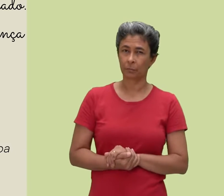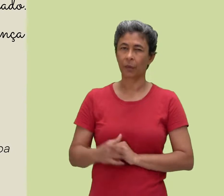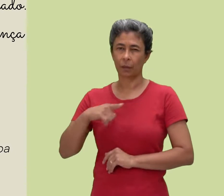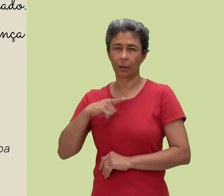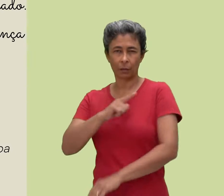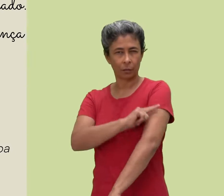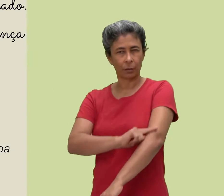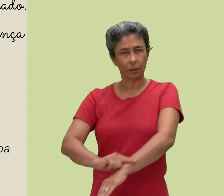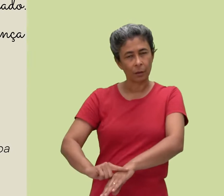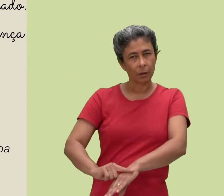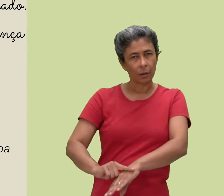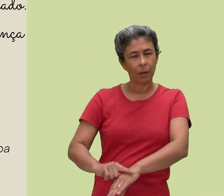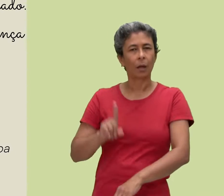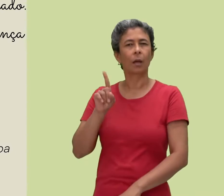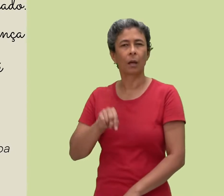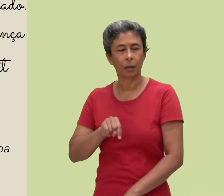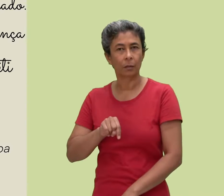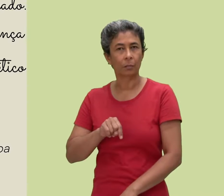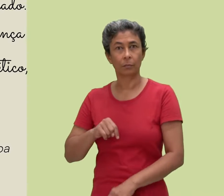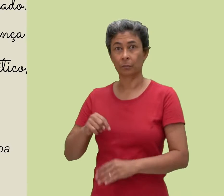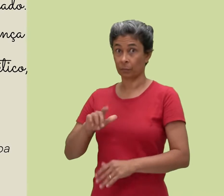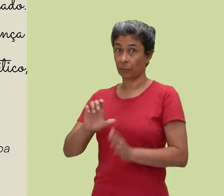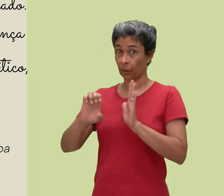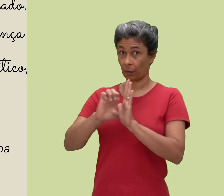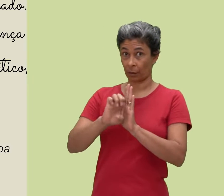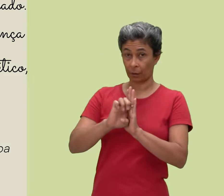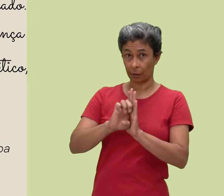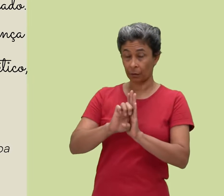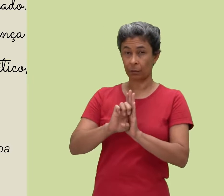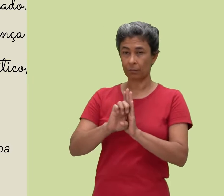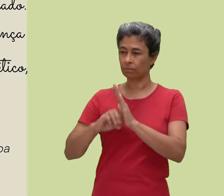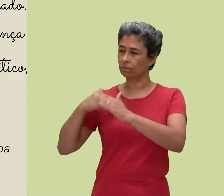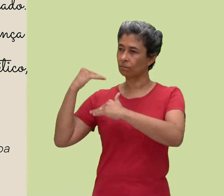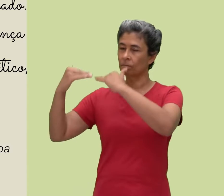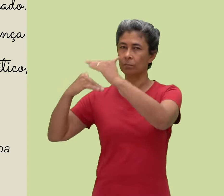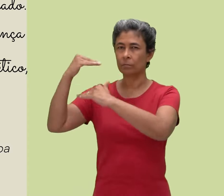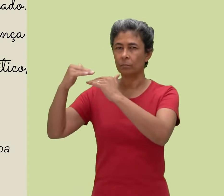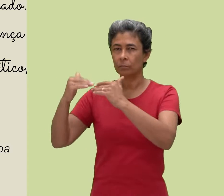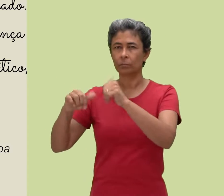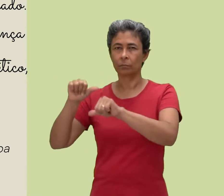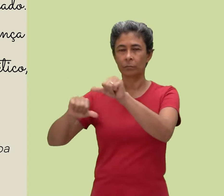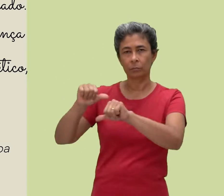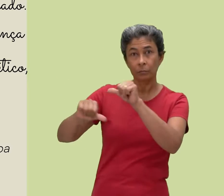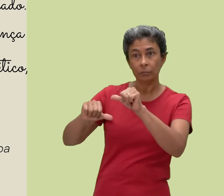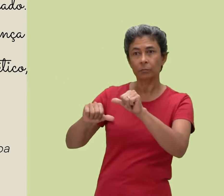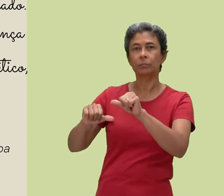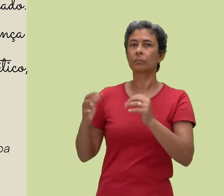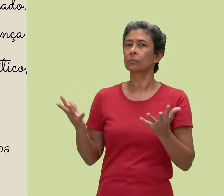Ser educado é ser ético, progressivo, competente